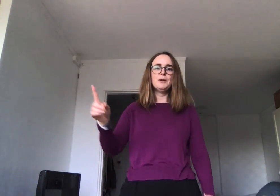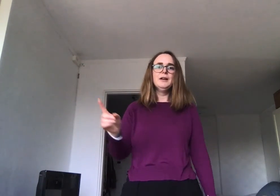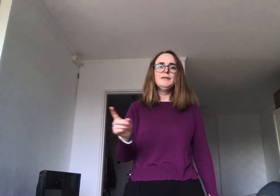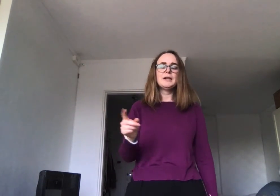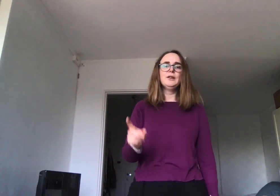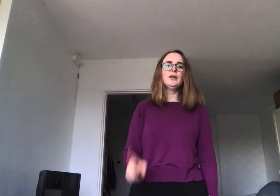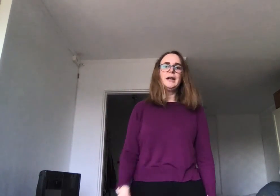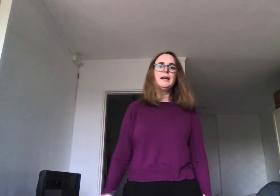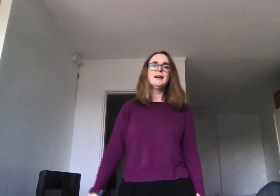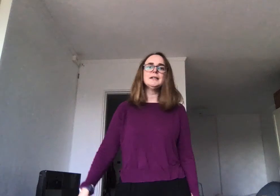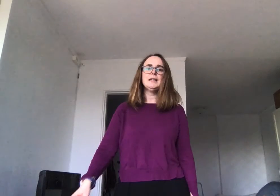Vi kan gjøre det en gang til.